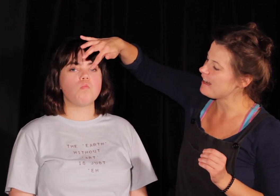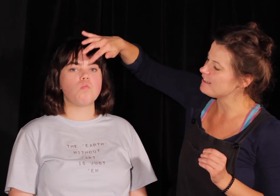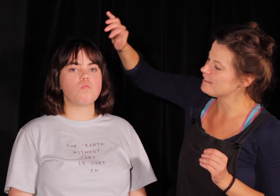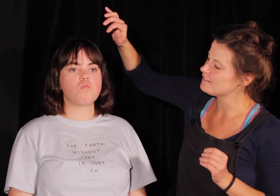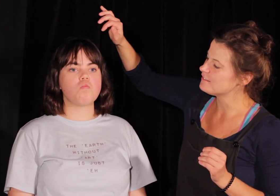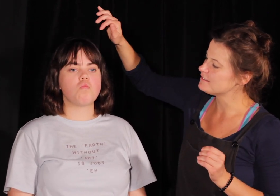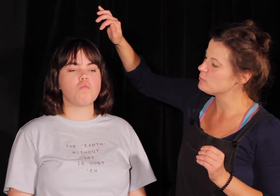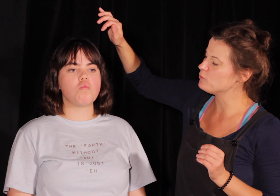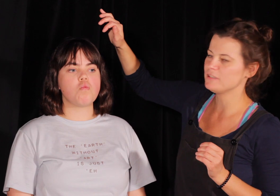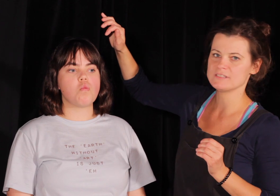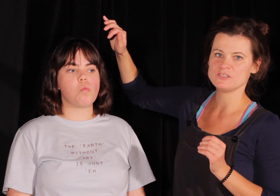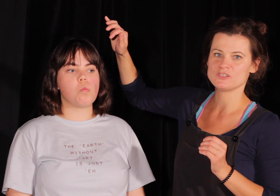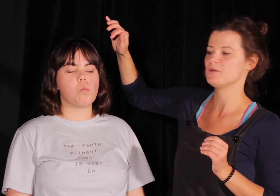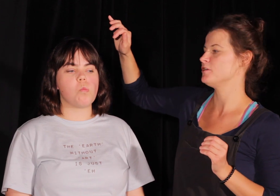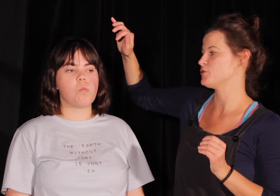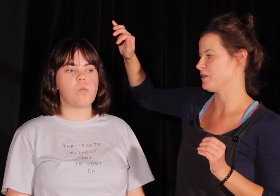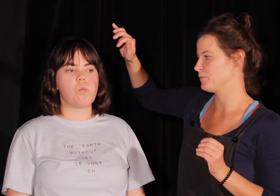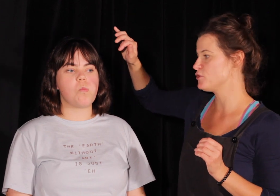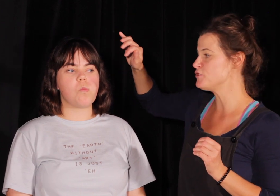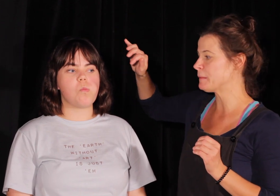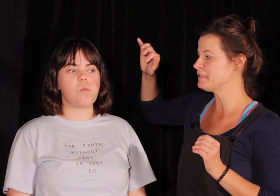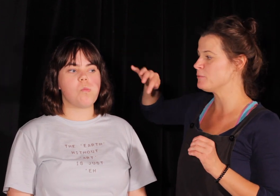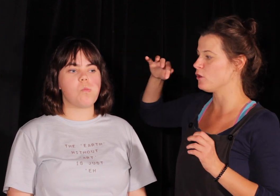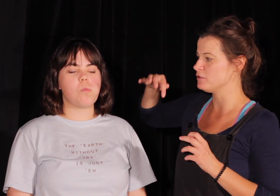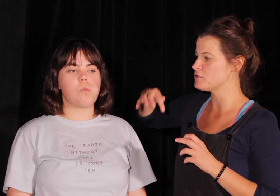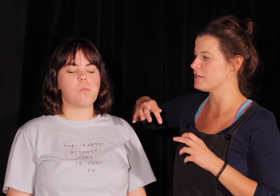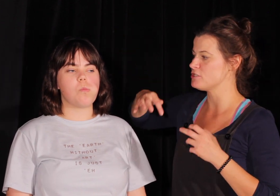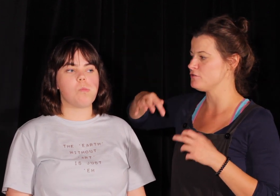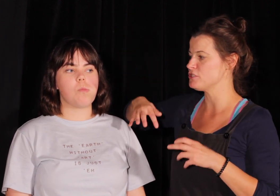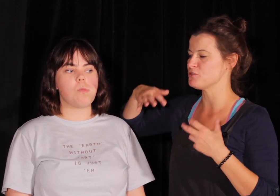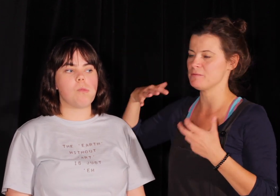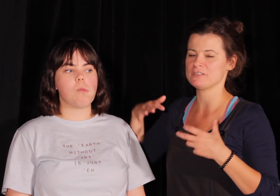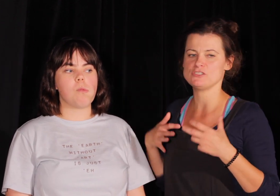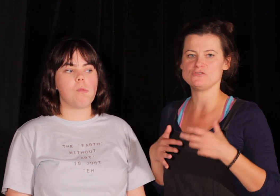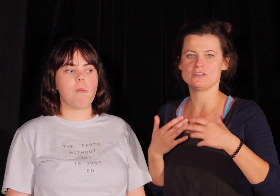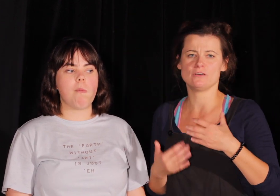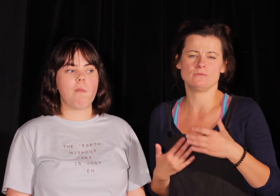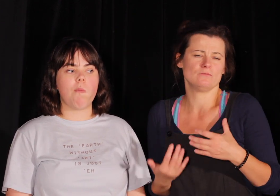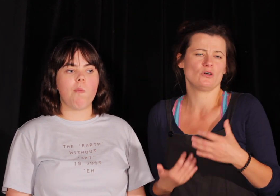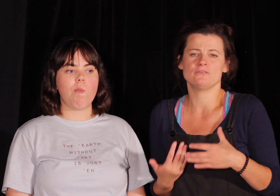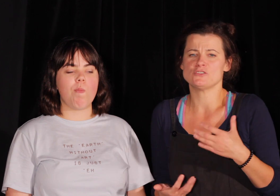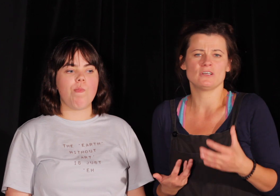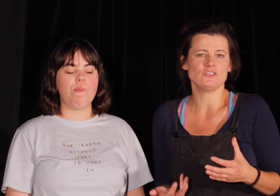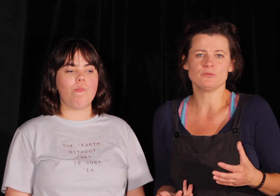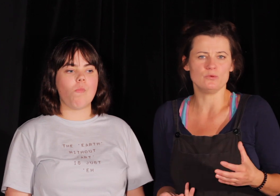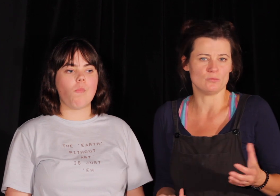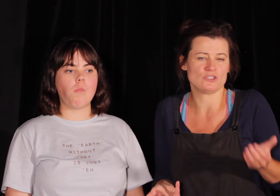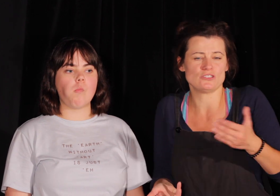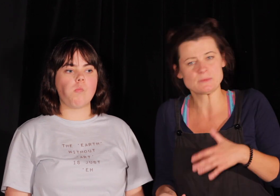Ale ten ból nie jest niczym złym. Oczywiście pamiętajmy o tym, że rzeczywiście możemy jakieś ćwiczenia wykonywać do granicy bólu. Może coś nam